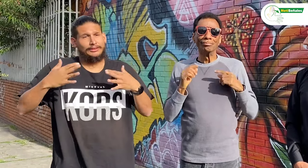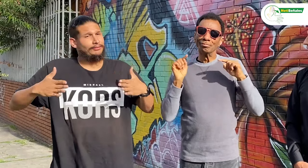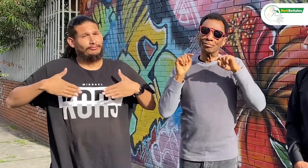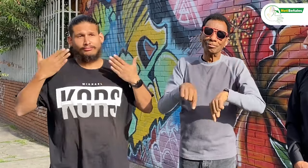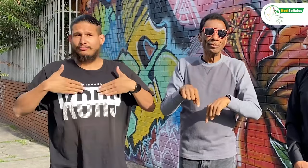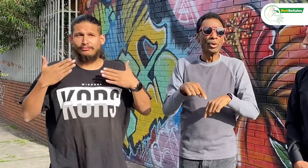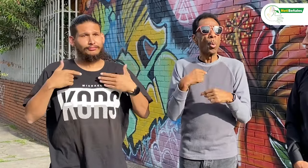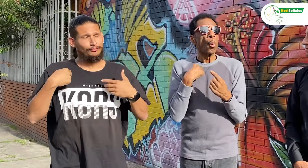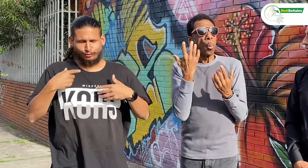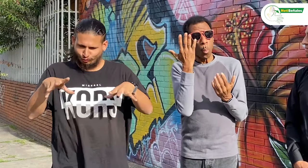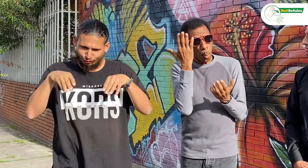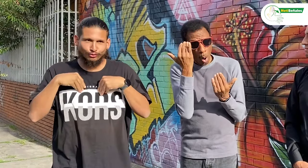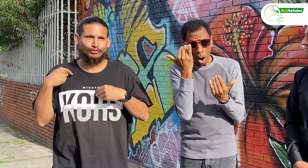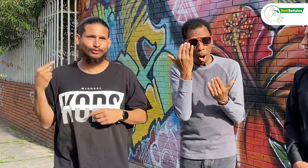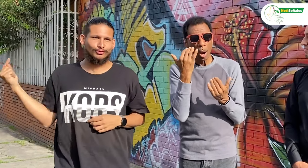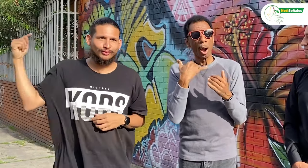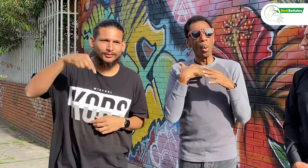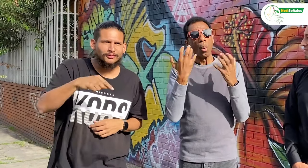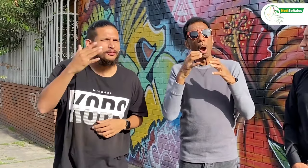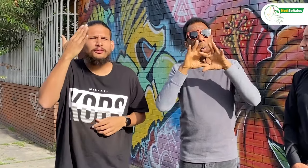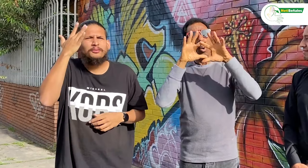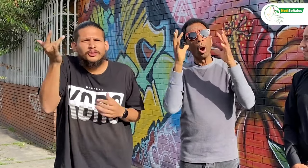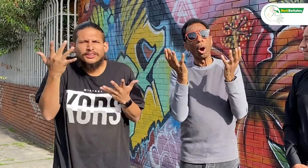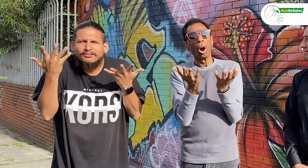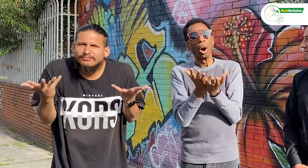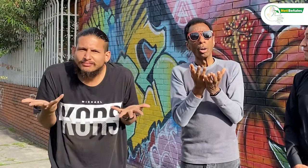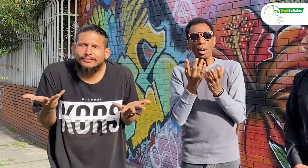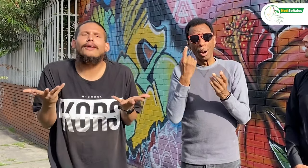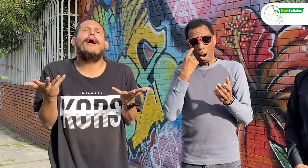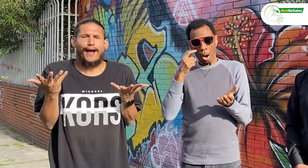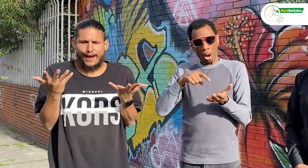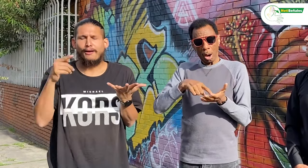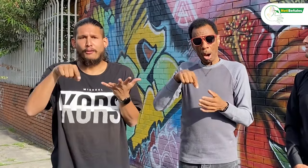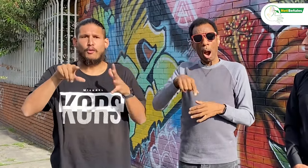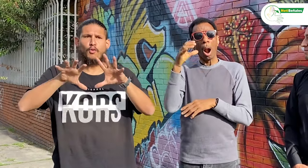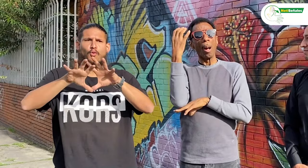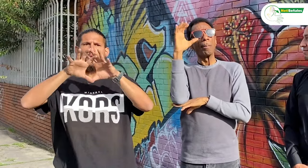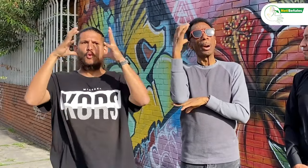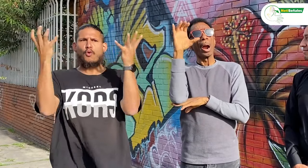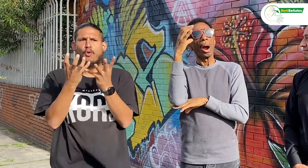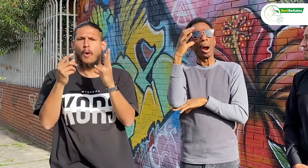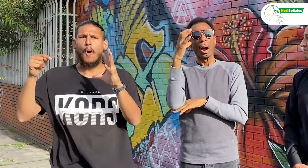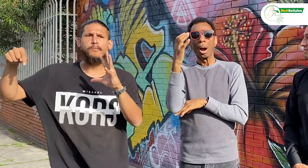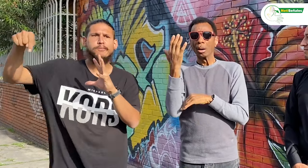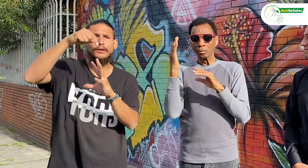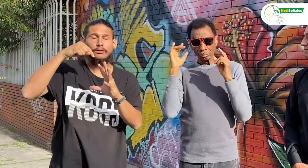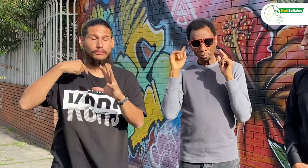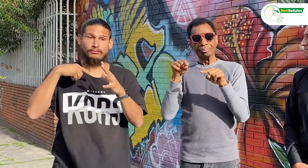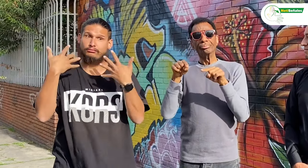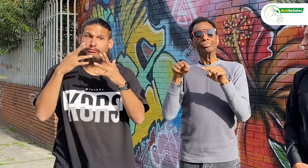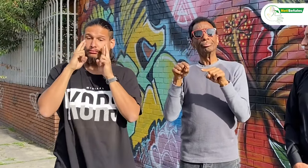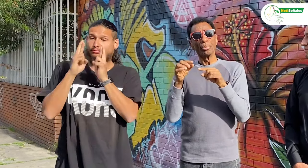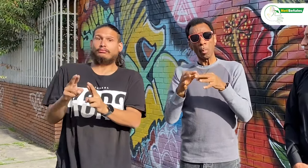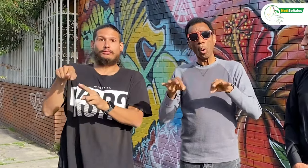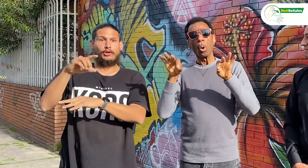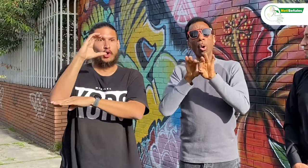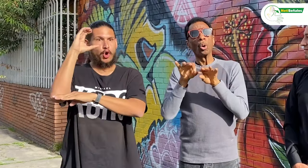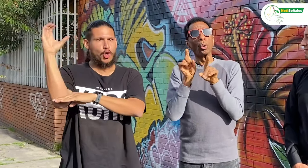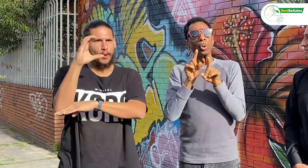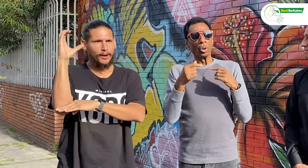De verdad, estoy muy contenta de aceptar la invitación para venir. Además, porque Colombia es reconocida en el mundo. Yo también quiero llevar cosas